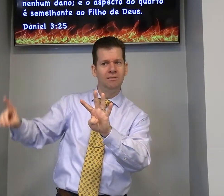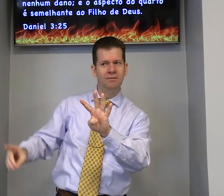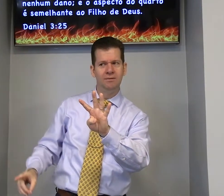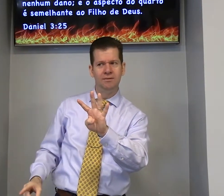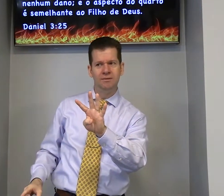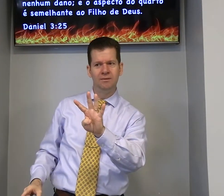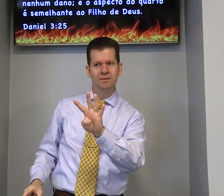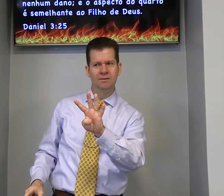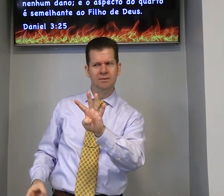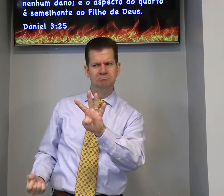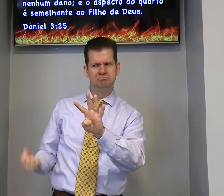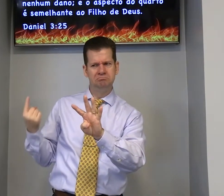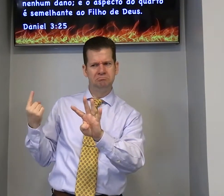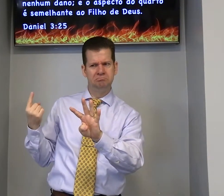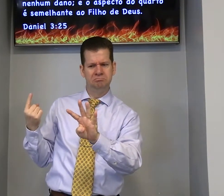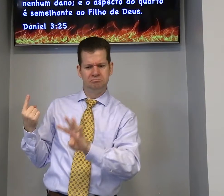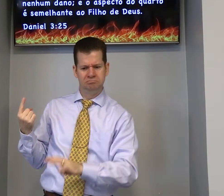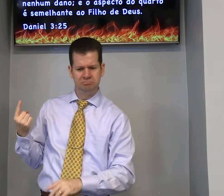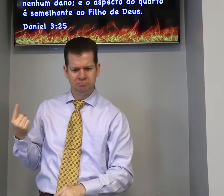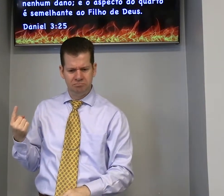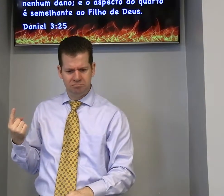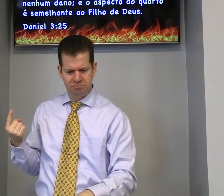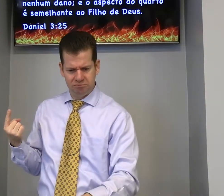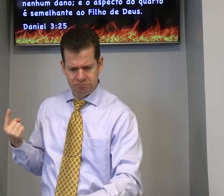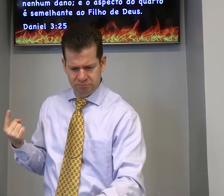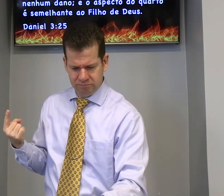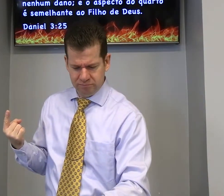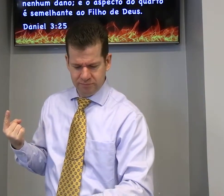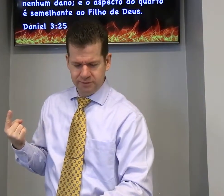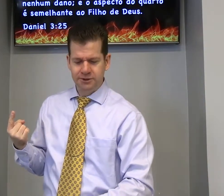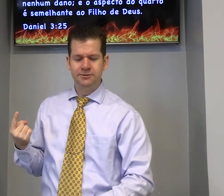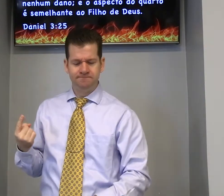e esse quarto é semelhante ao filho de Deus